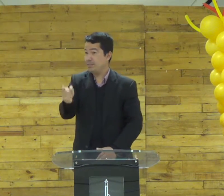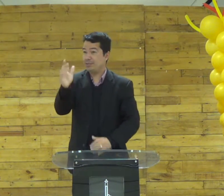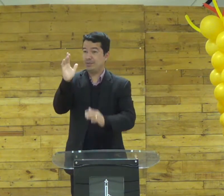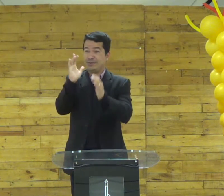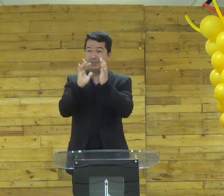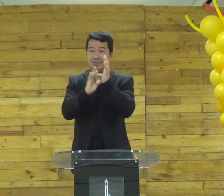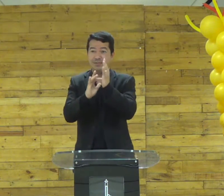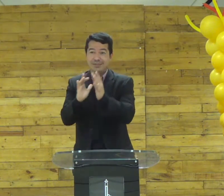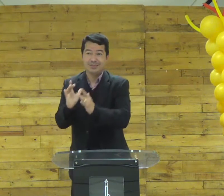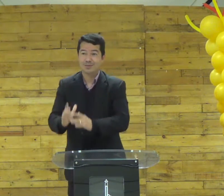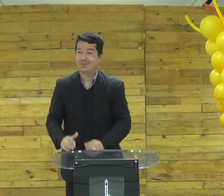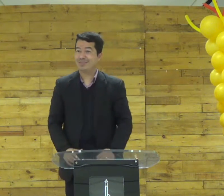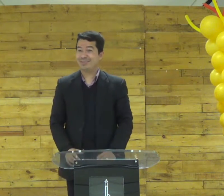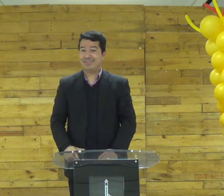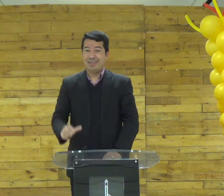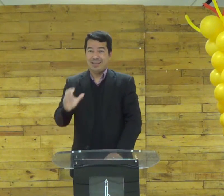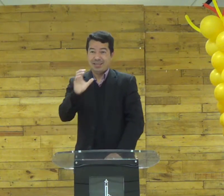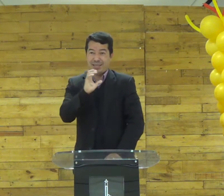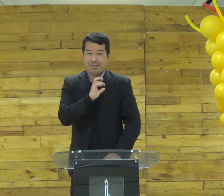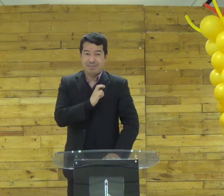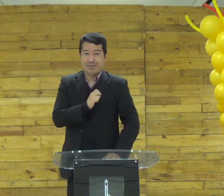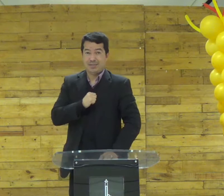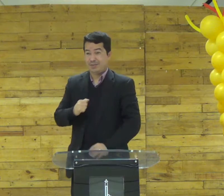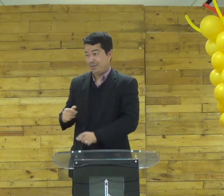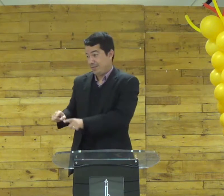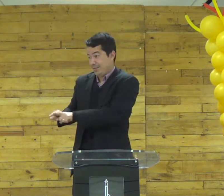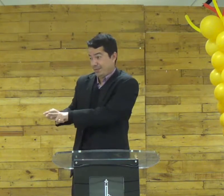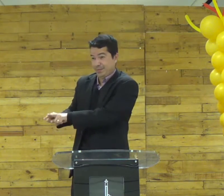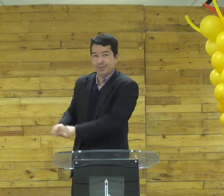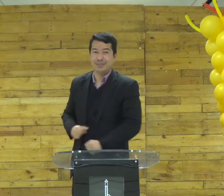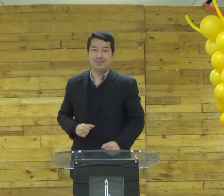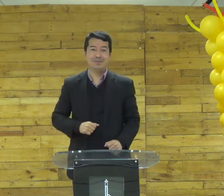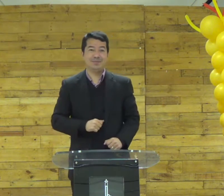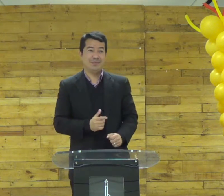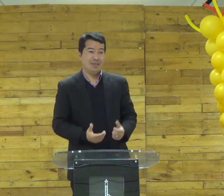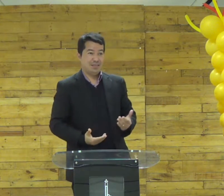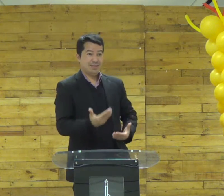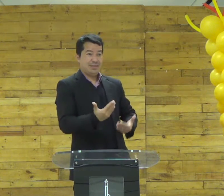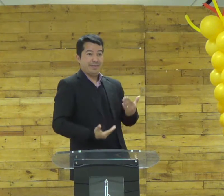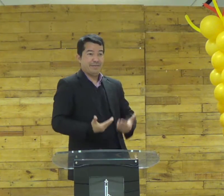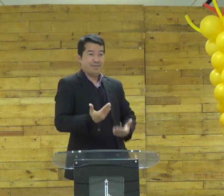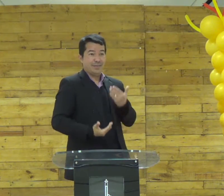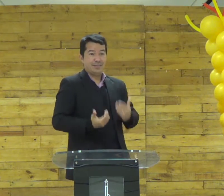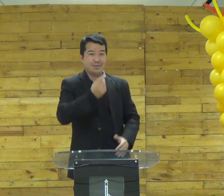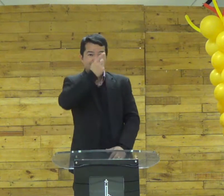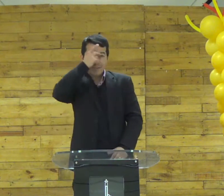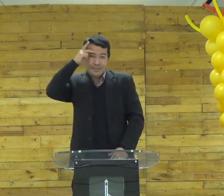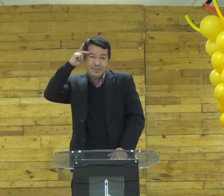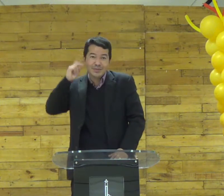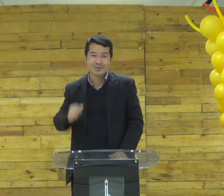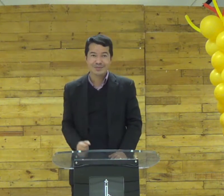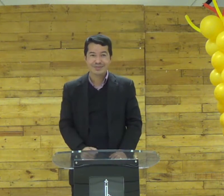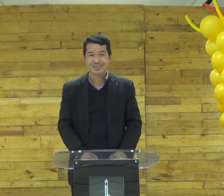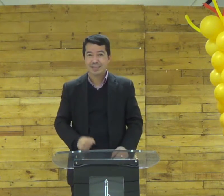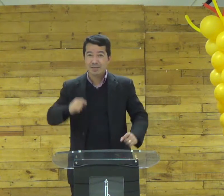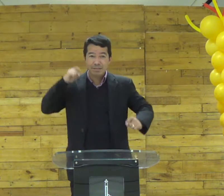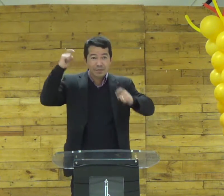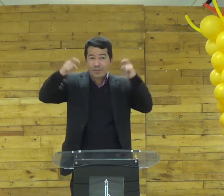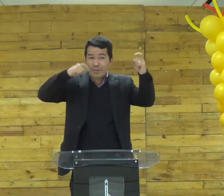obedeça aos mandamentos de Jesus ame o seu próximo sirva as pessoas se